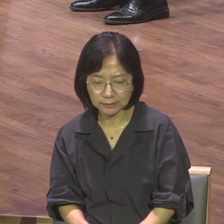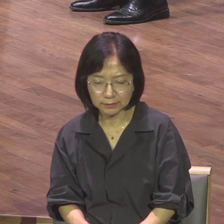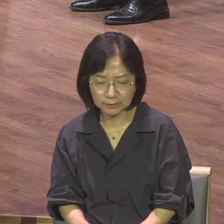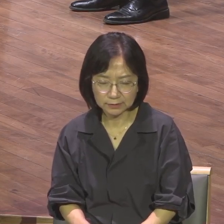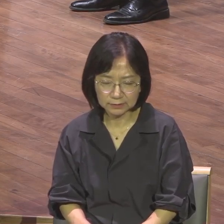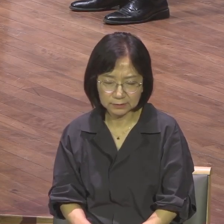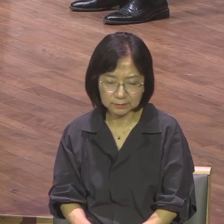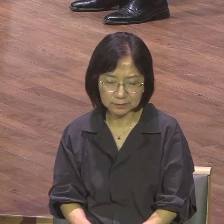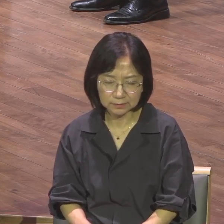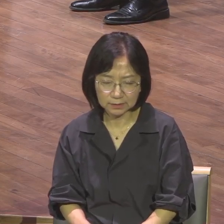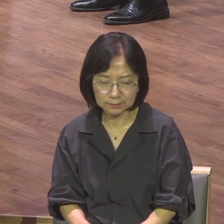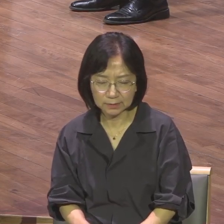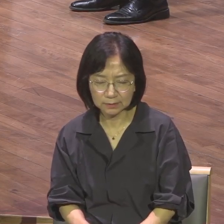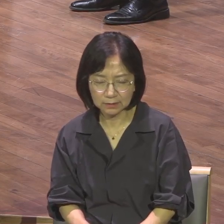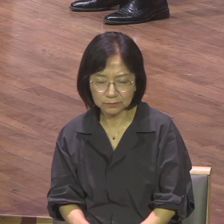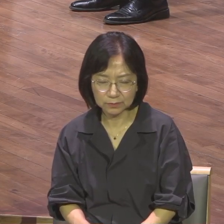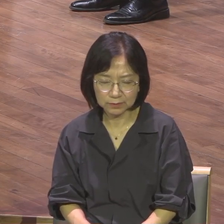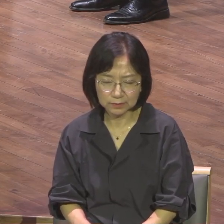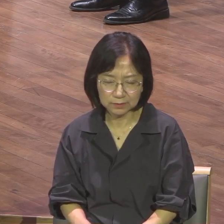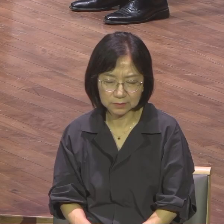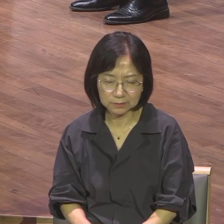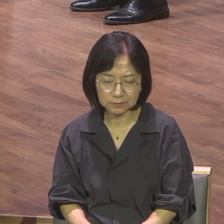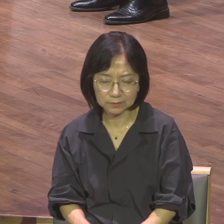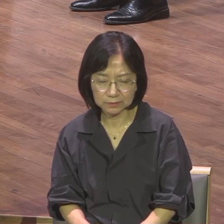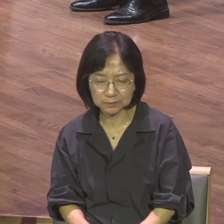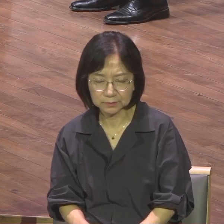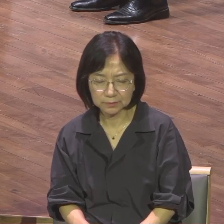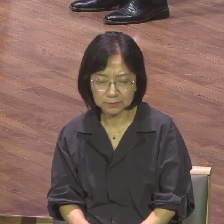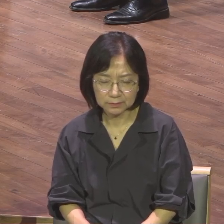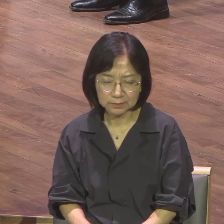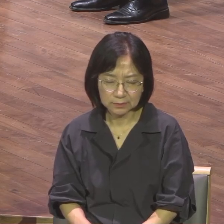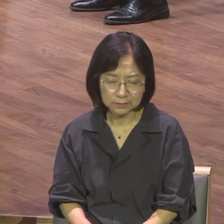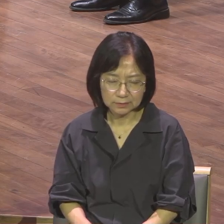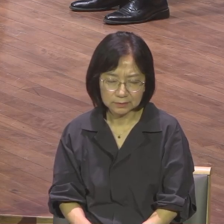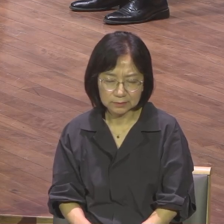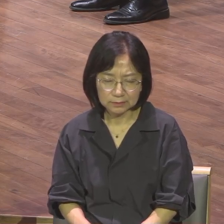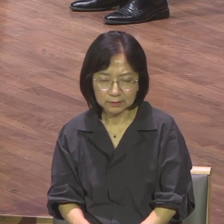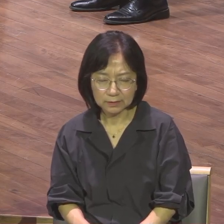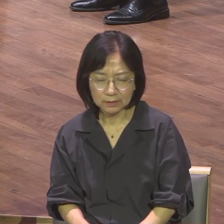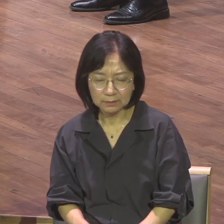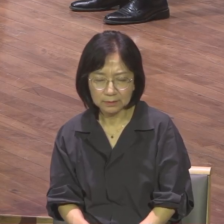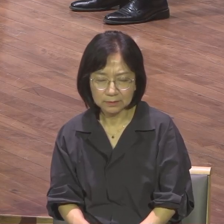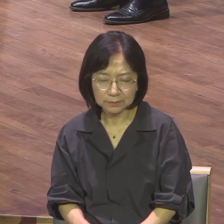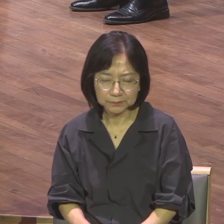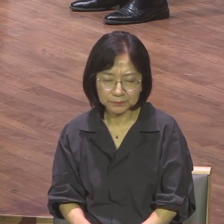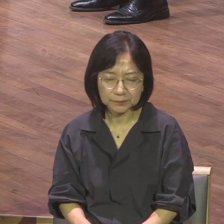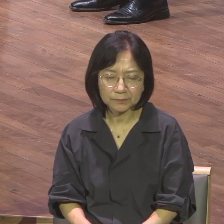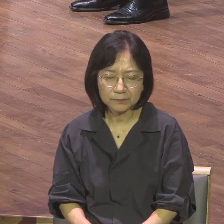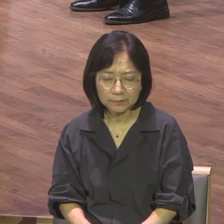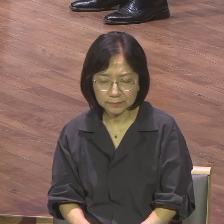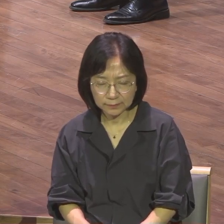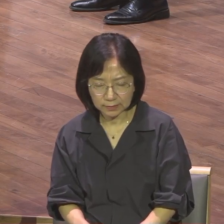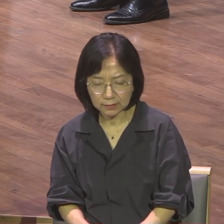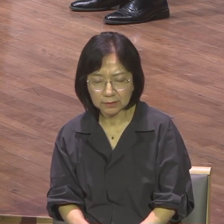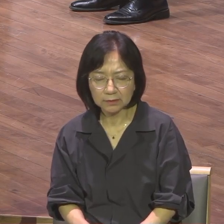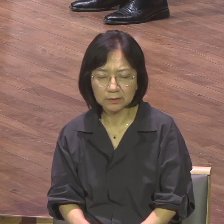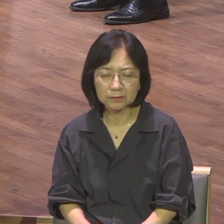시공간 초월의 분당 속에서 기도의 망대를 높게 세워서 저 이 삼촌의 빛을 비추게 하시고 저 종교의 빛을 비출 수 있는